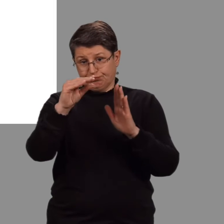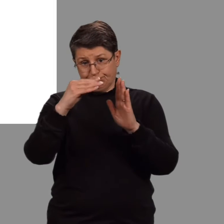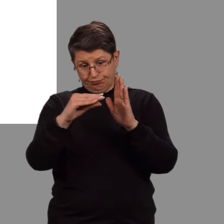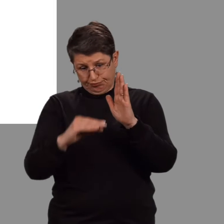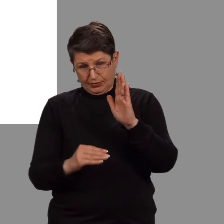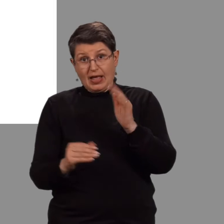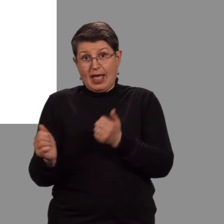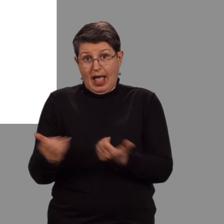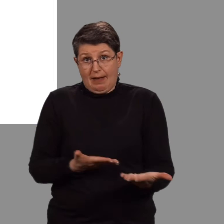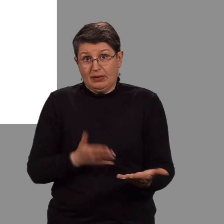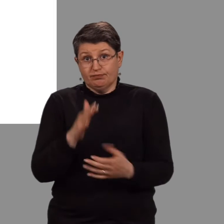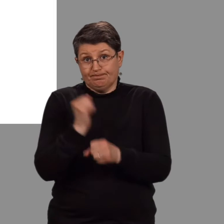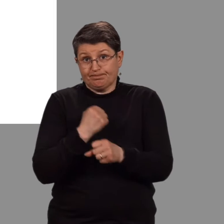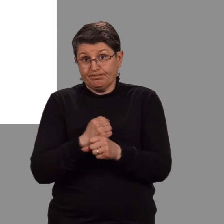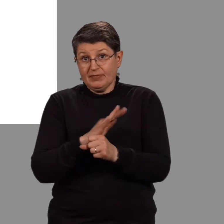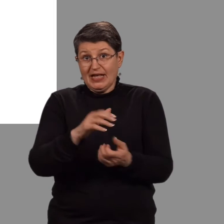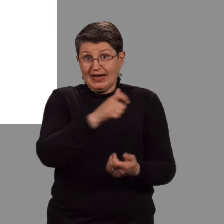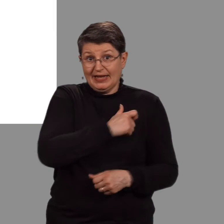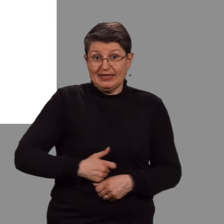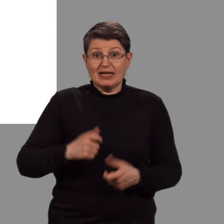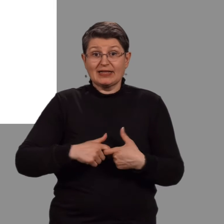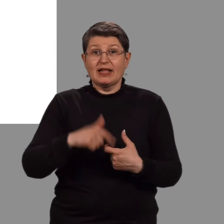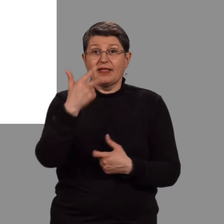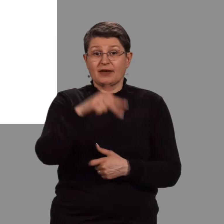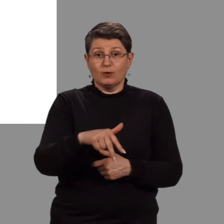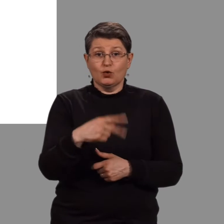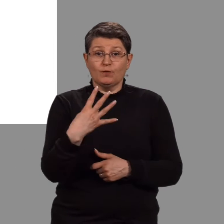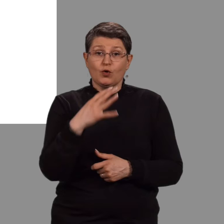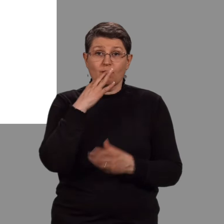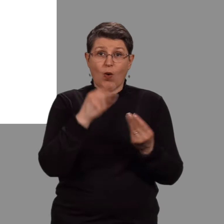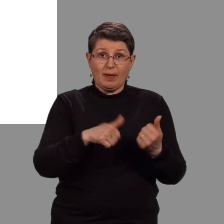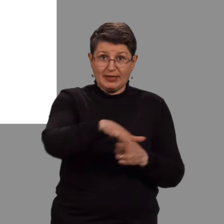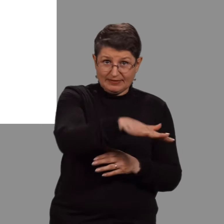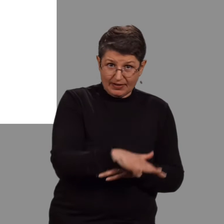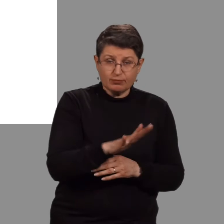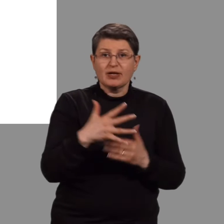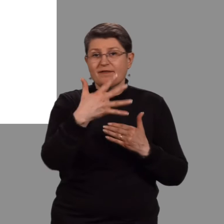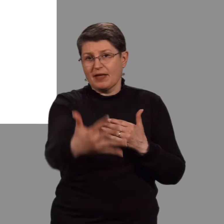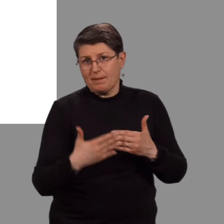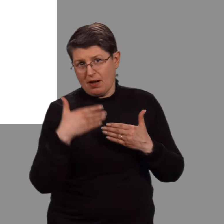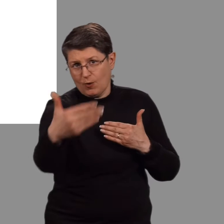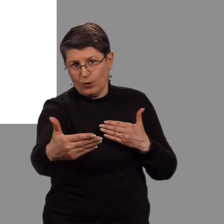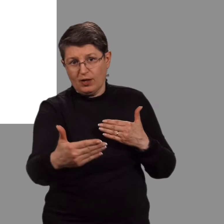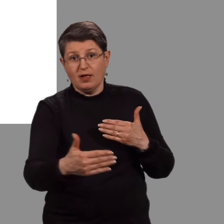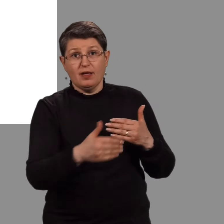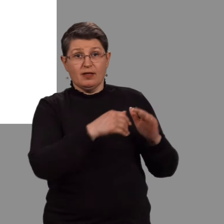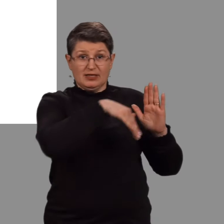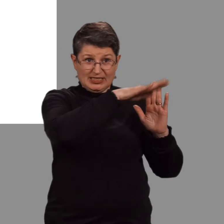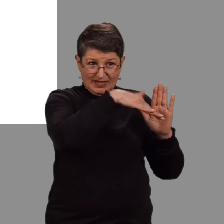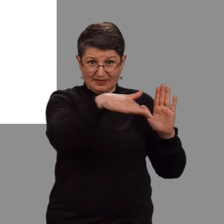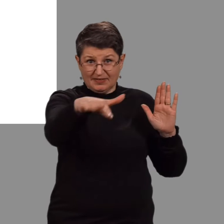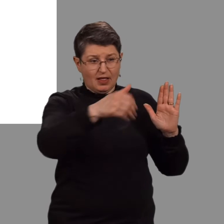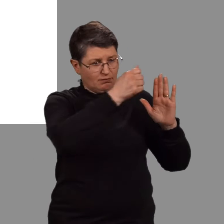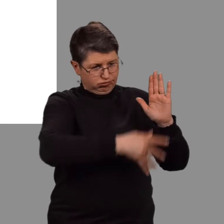heimildirnar, til starfs sem er íkisins innan þrjá tjú og fjörður að málafna sviða til næstu fem ára. Hvert málafna svið næri yfir tiltekin